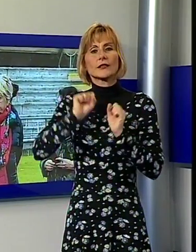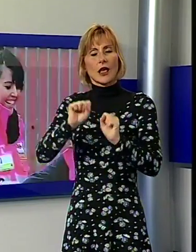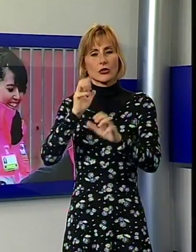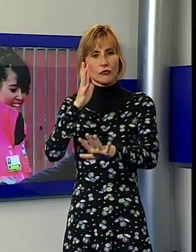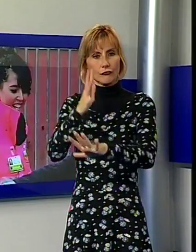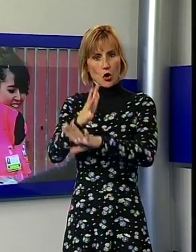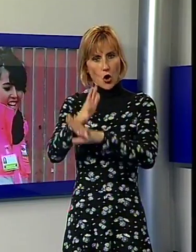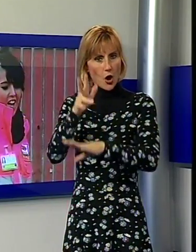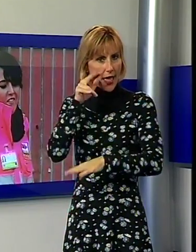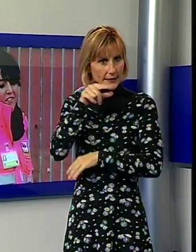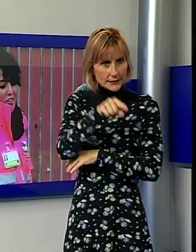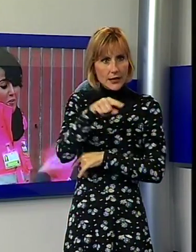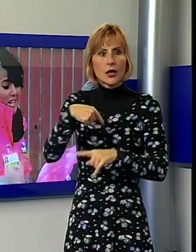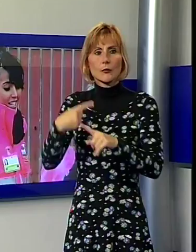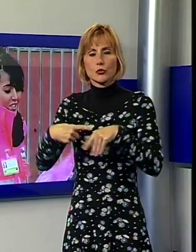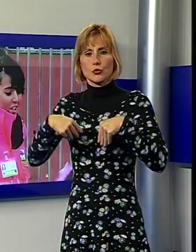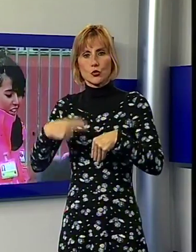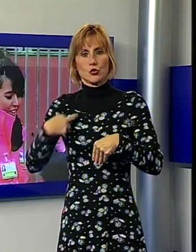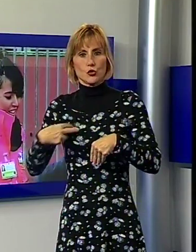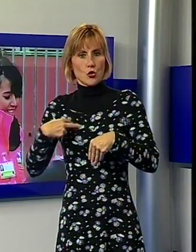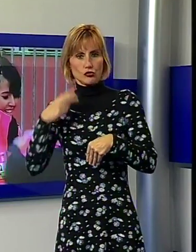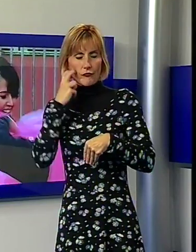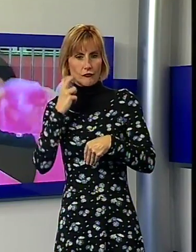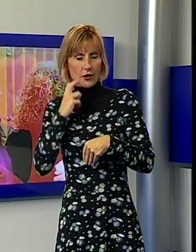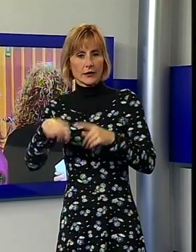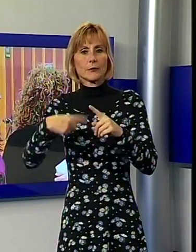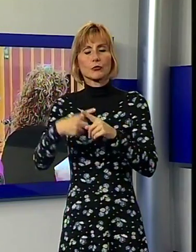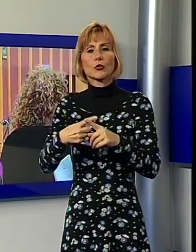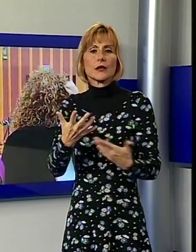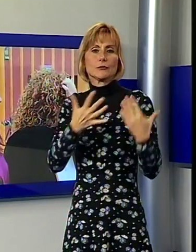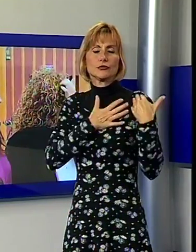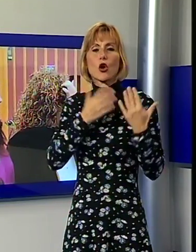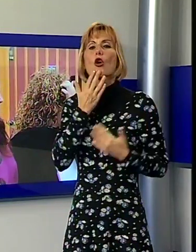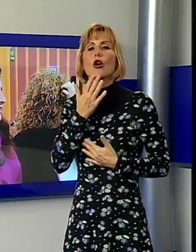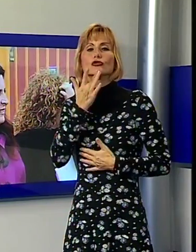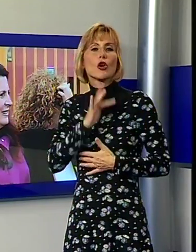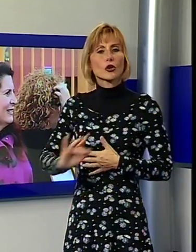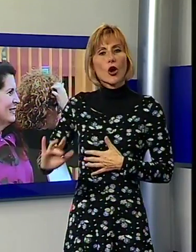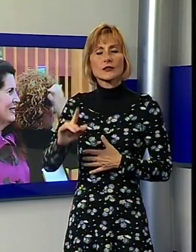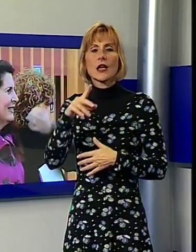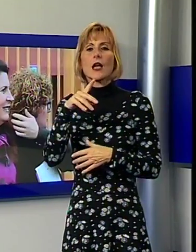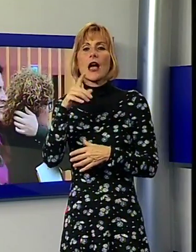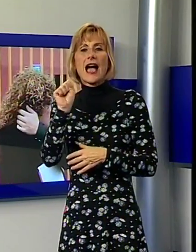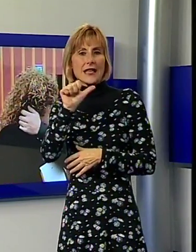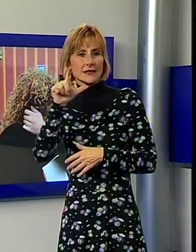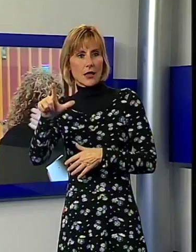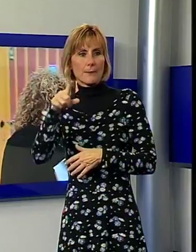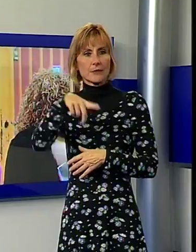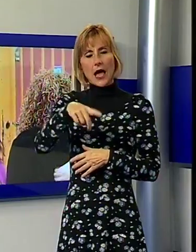delle donne e la Croce Verde, oltre alla responsabile del codice rosa della ASL di Lucca, Piera Banti, e il provveditore agli studi, Donatella